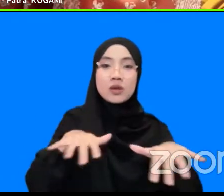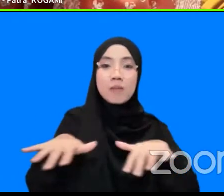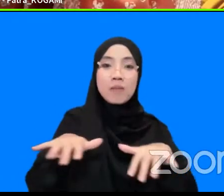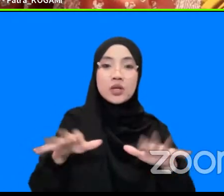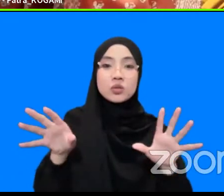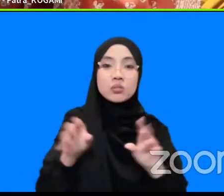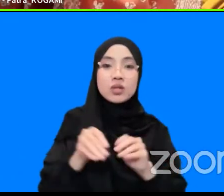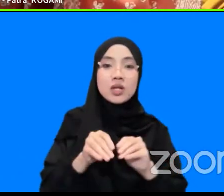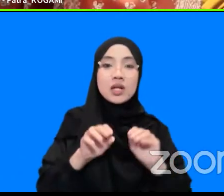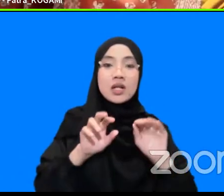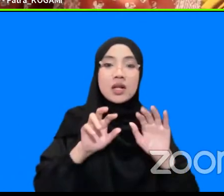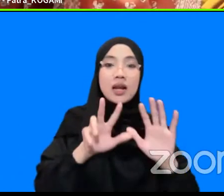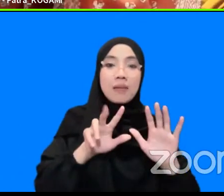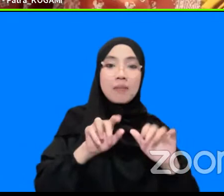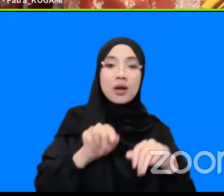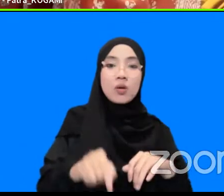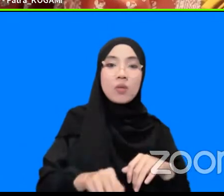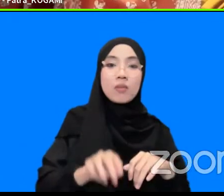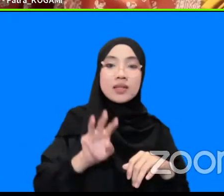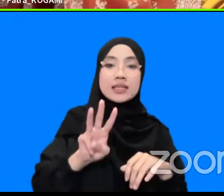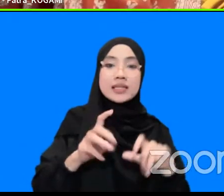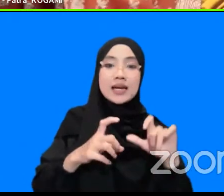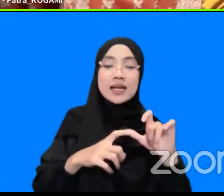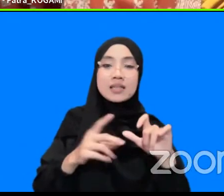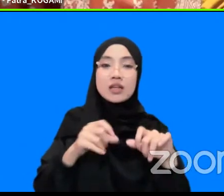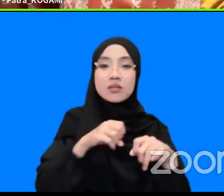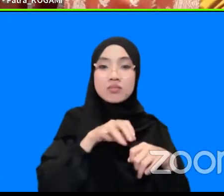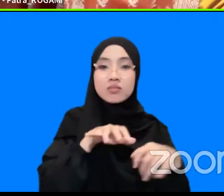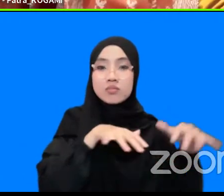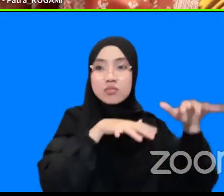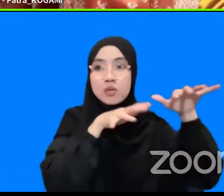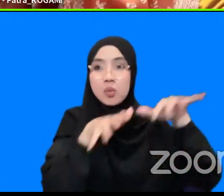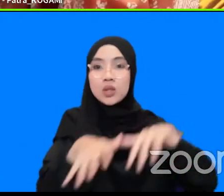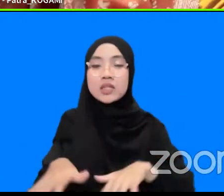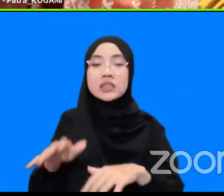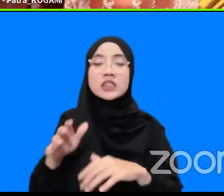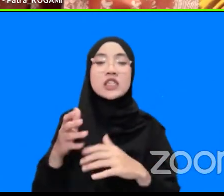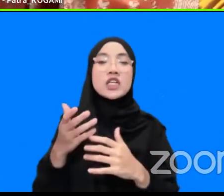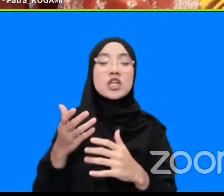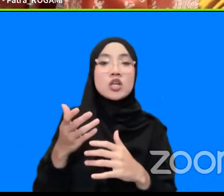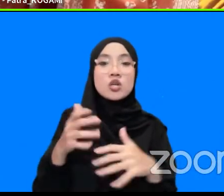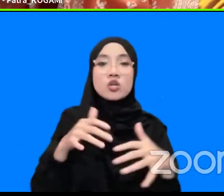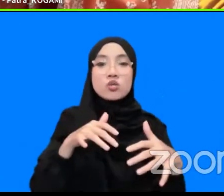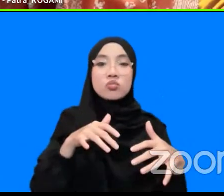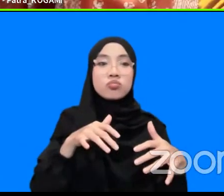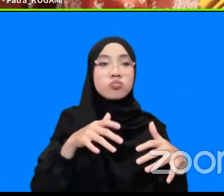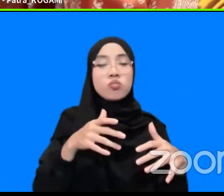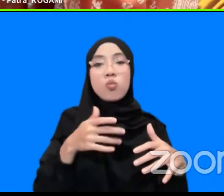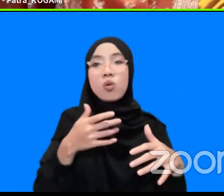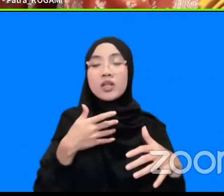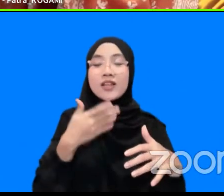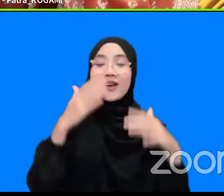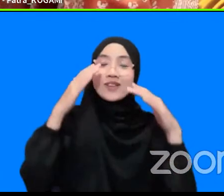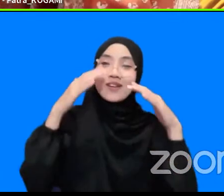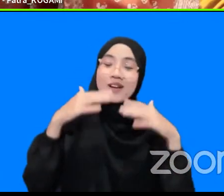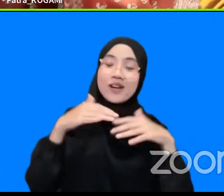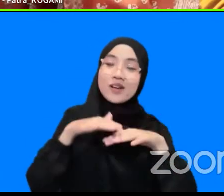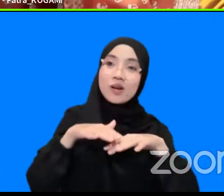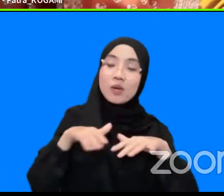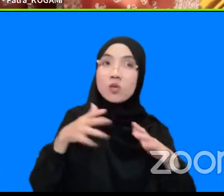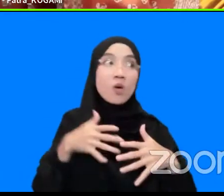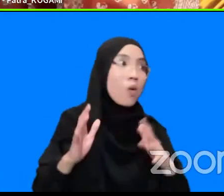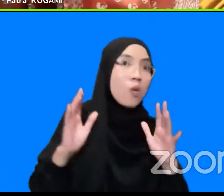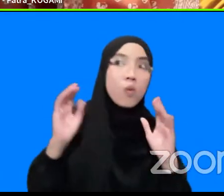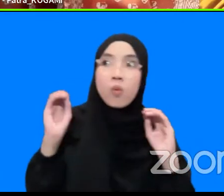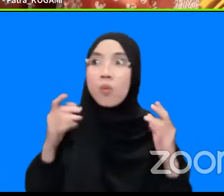,3 skala liter dan berpotensi situasi yang tadi sedang damai tenang langsung kalang